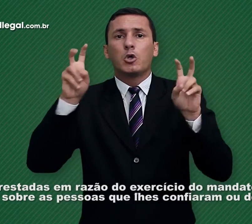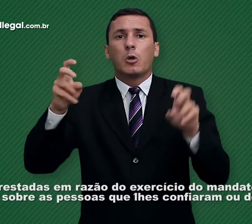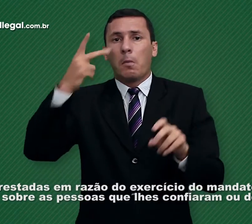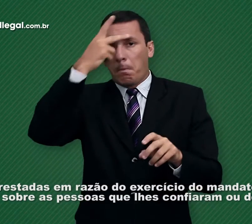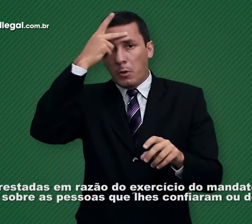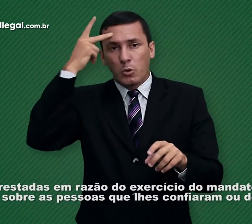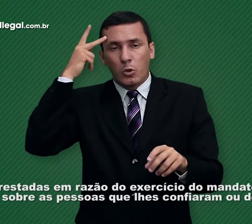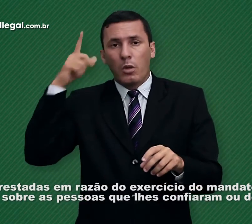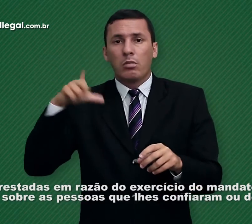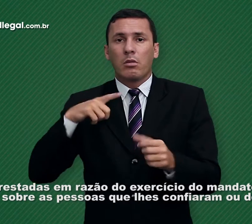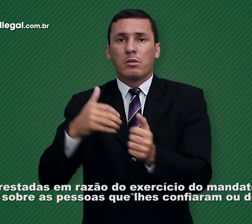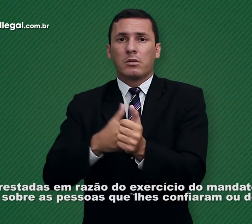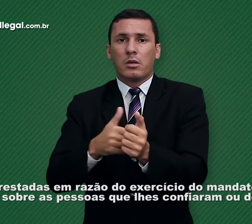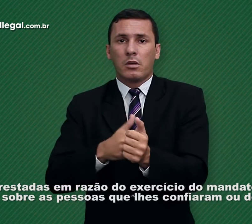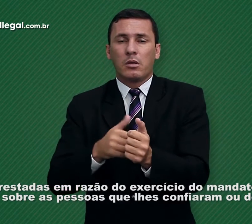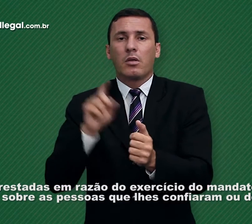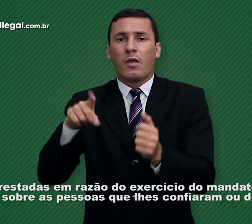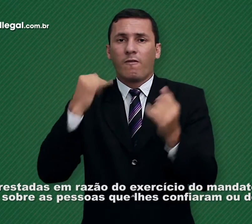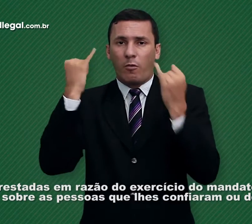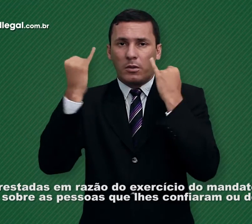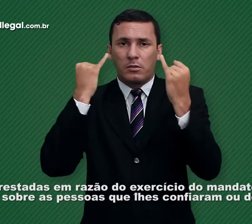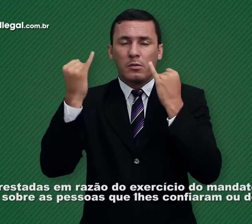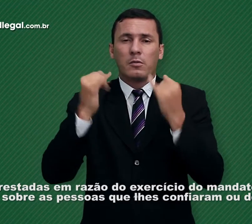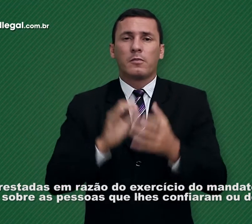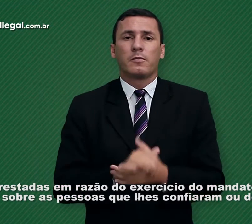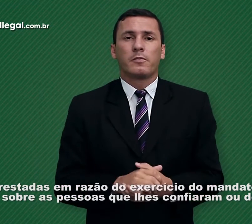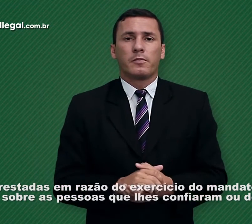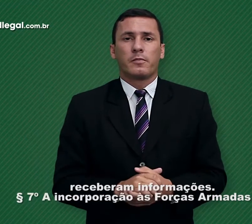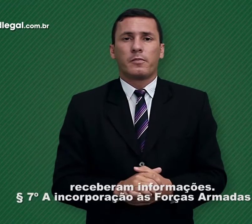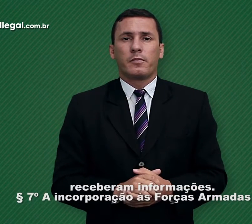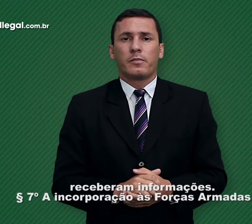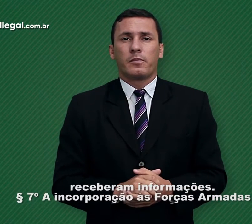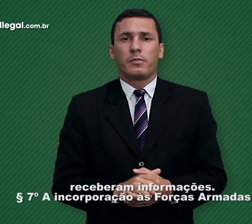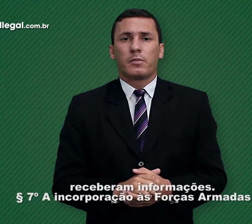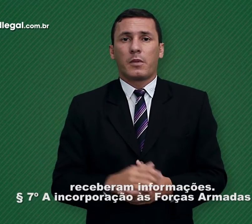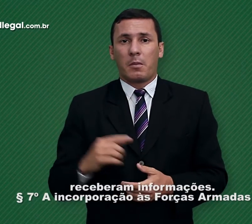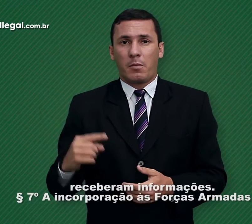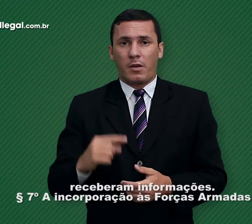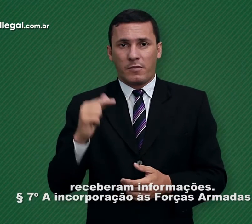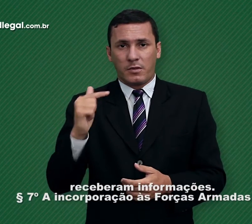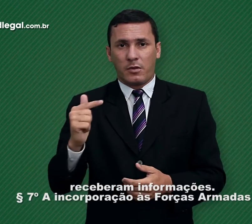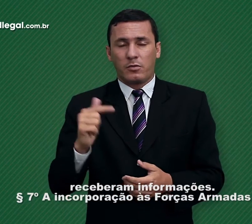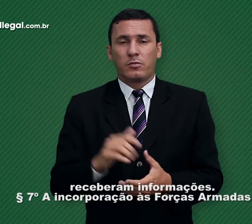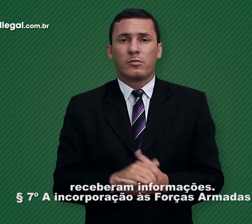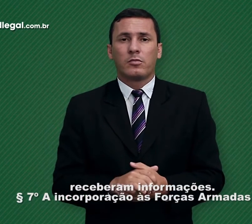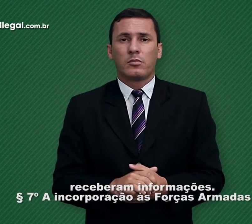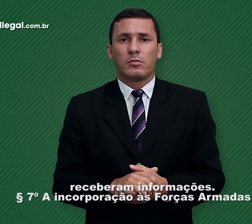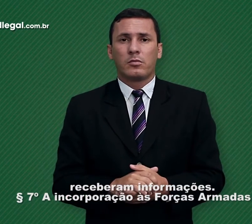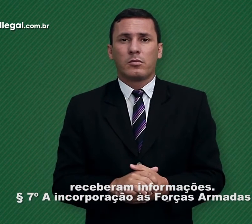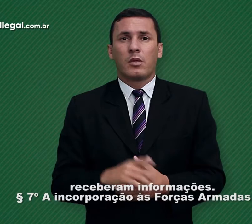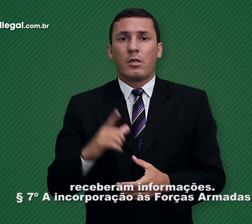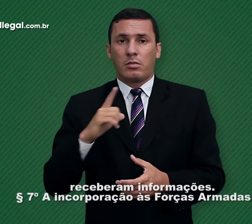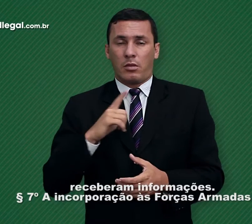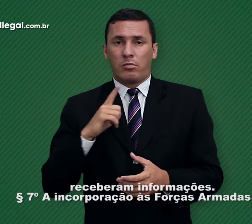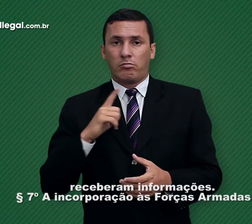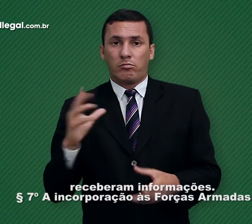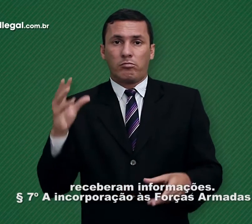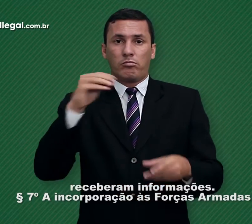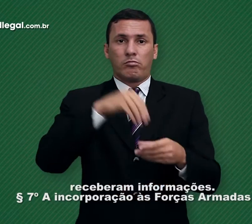nem sobre as pessoas que lhes confiaram ou deles receberam informações. Parágrafo 7º A